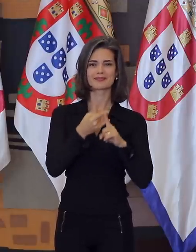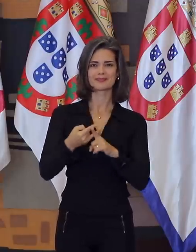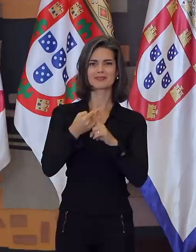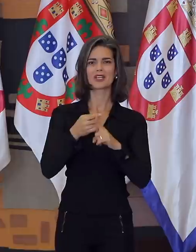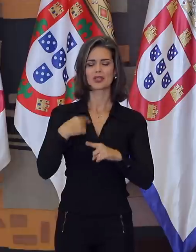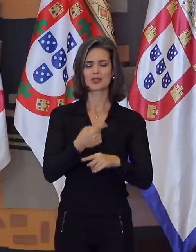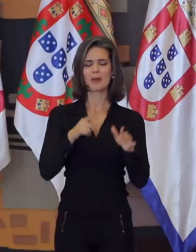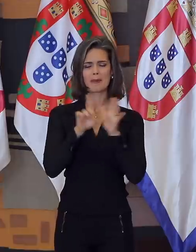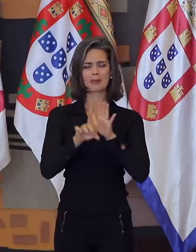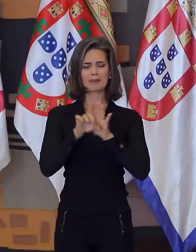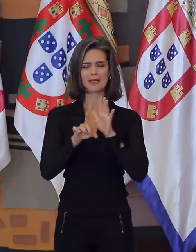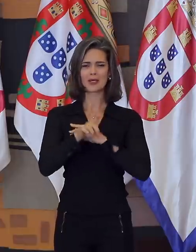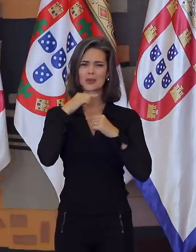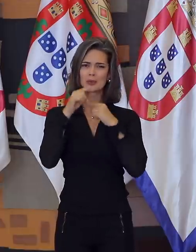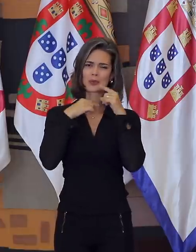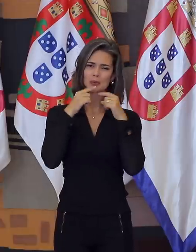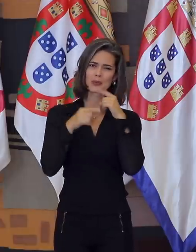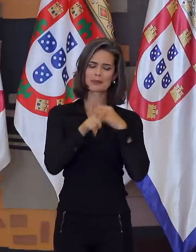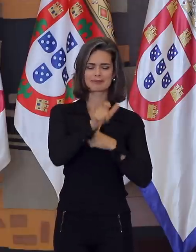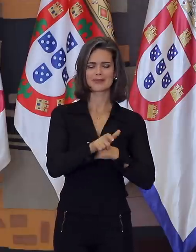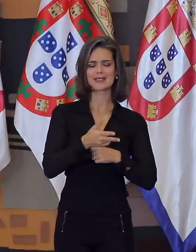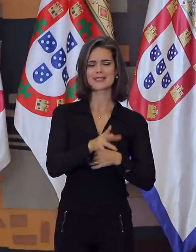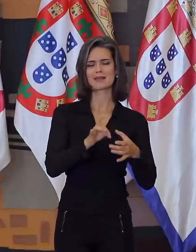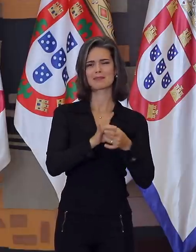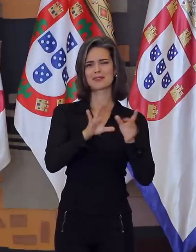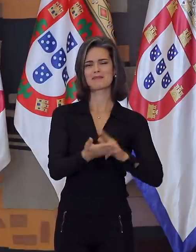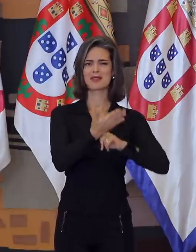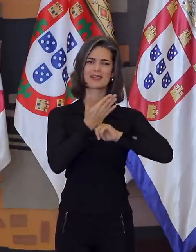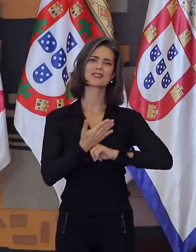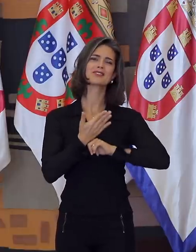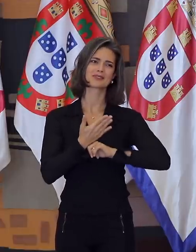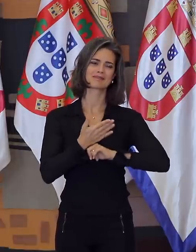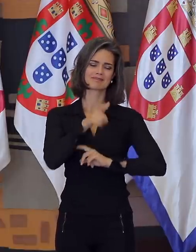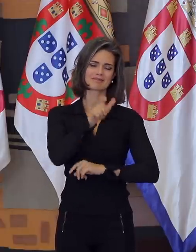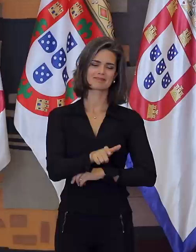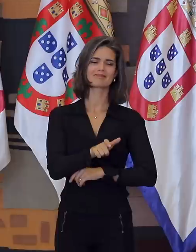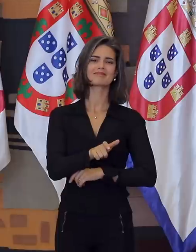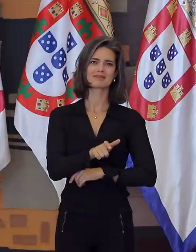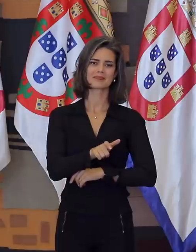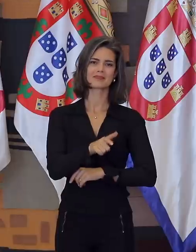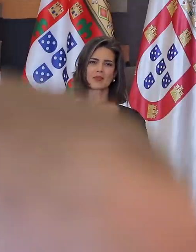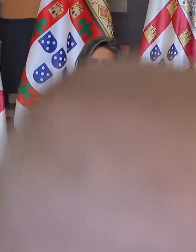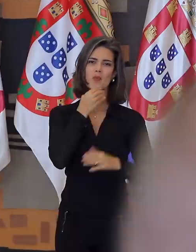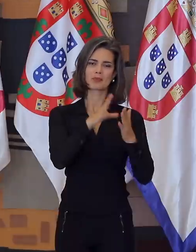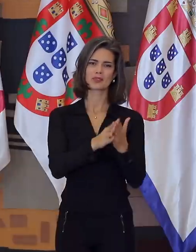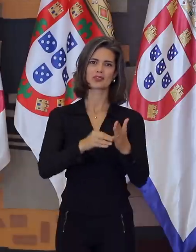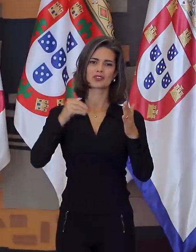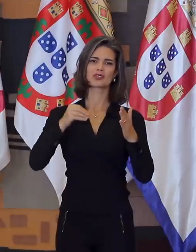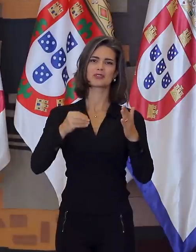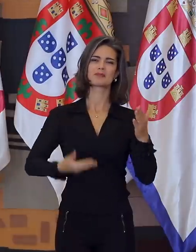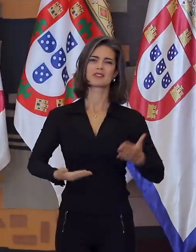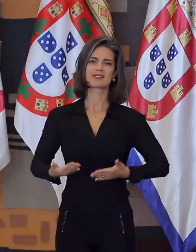questionamentos e sua enorme disponibilidade demonstrada ao longo do curso, fazem de você um verdadeiro exemplo de